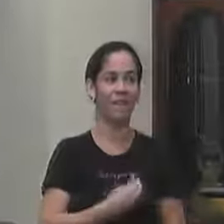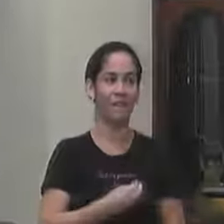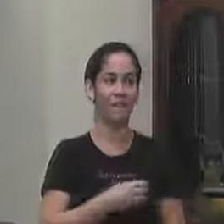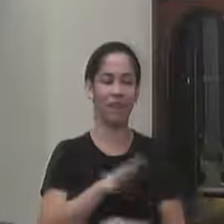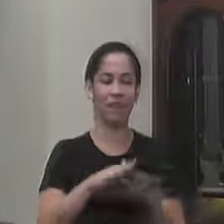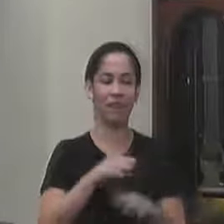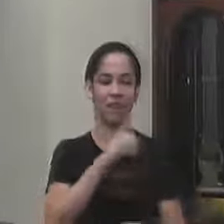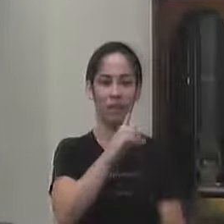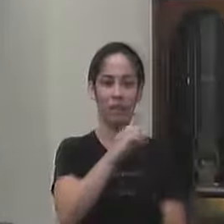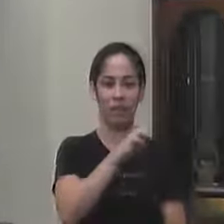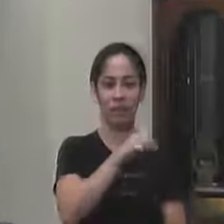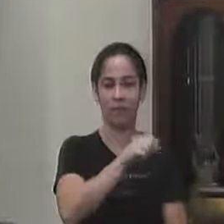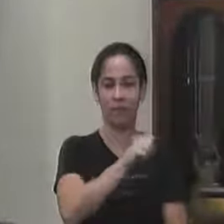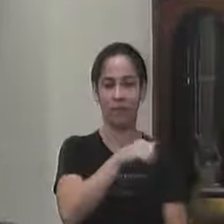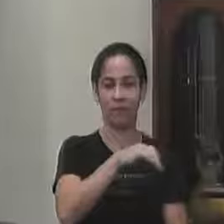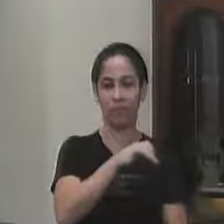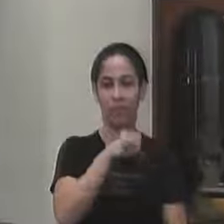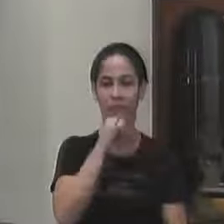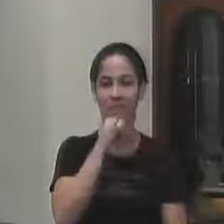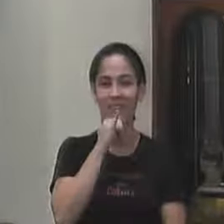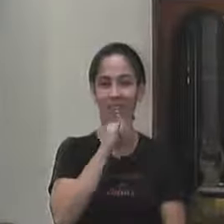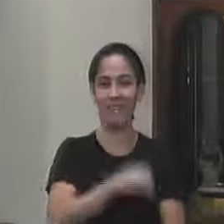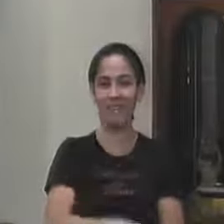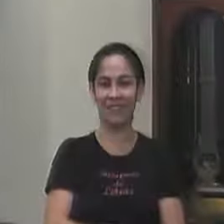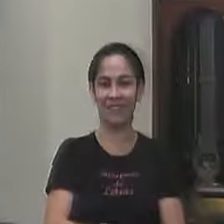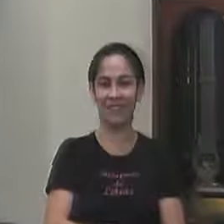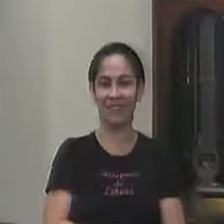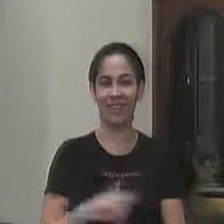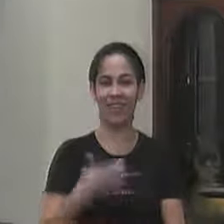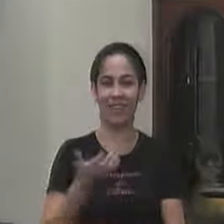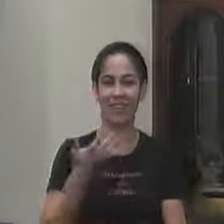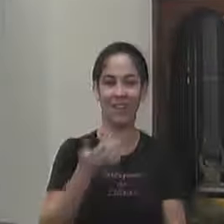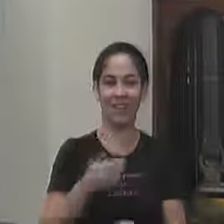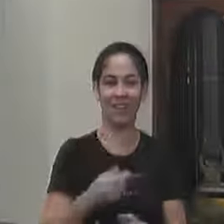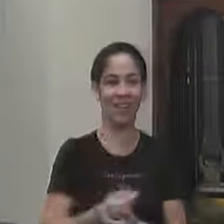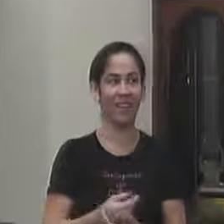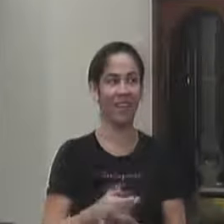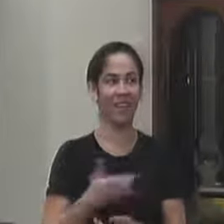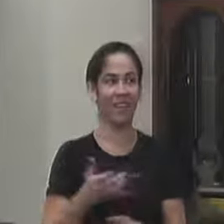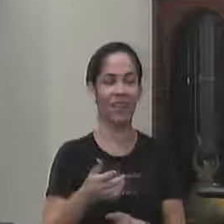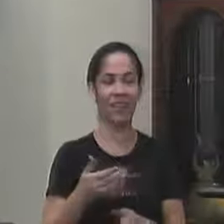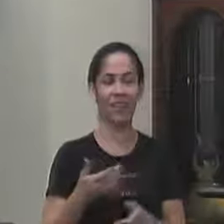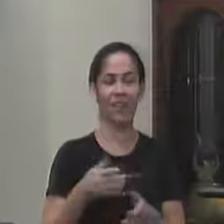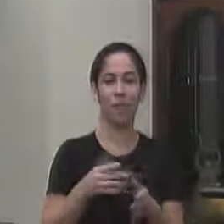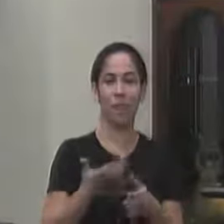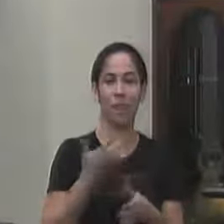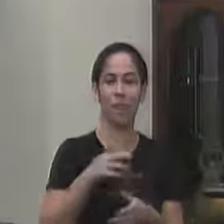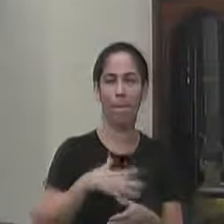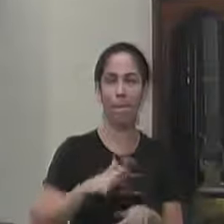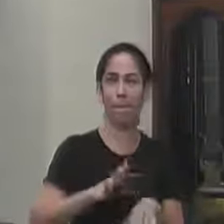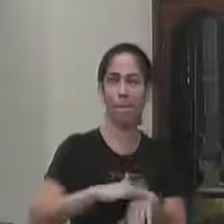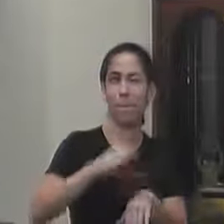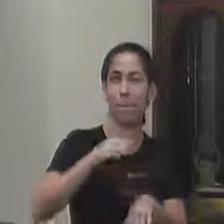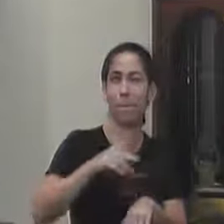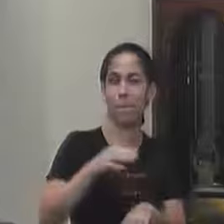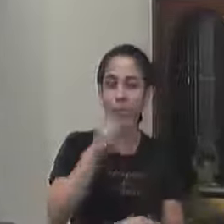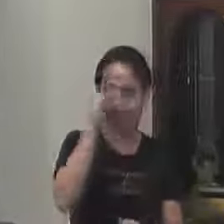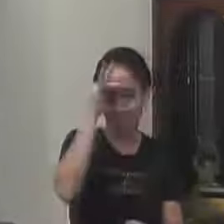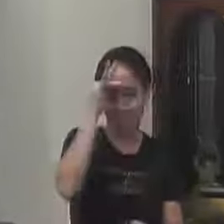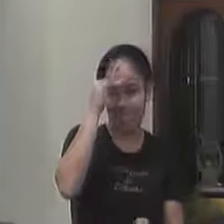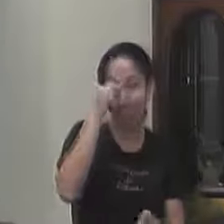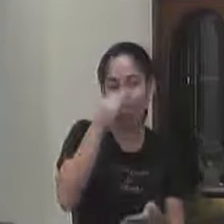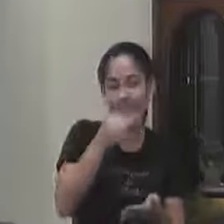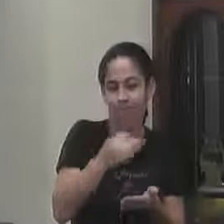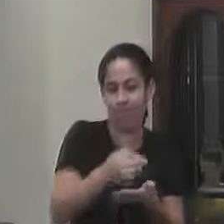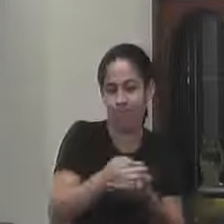desanima tá mas aí eu busco naquilo que eu tenho de mais forte que é a fé que é a